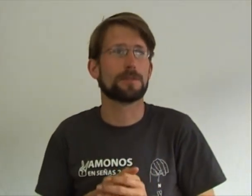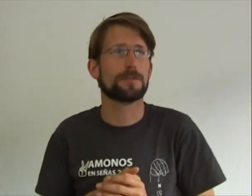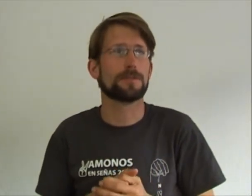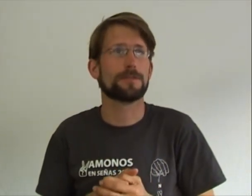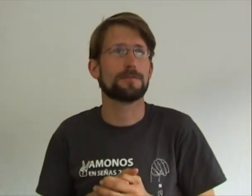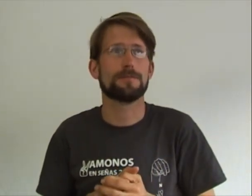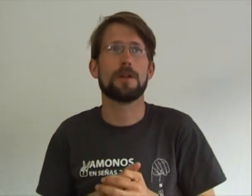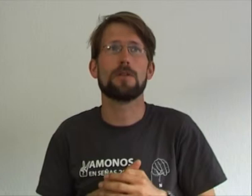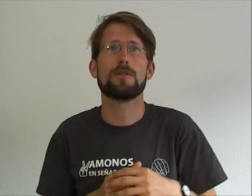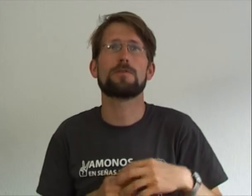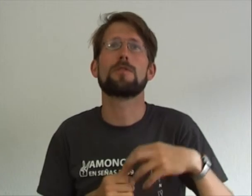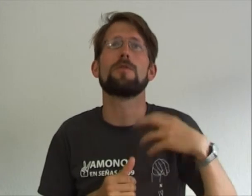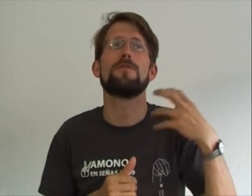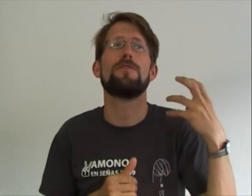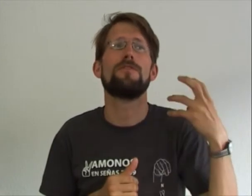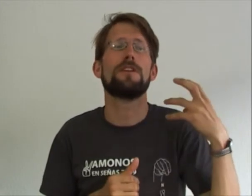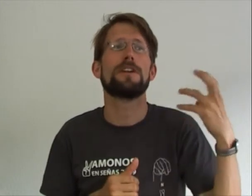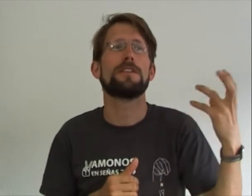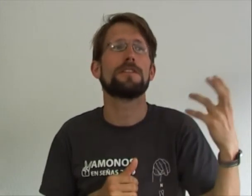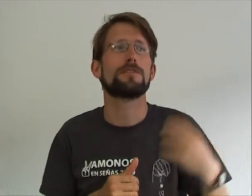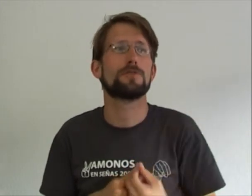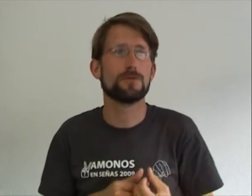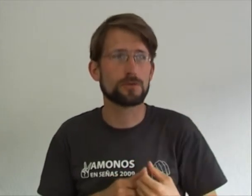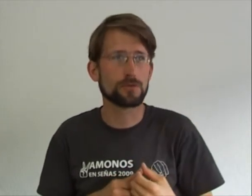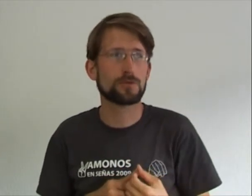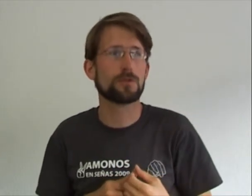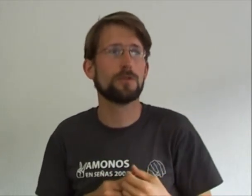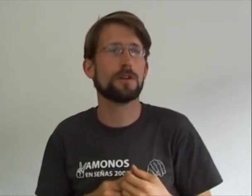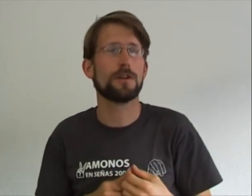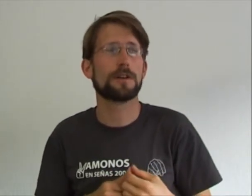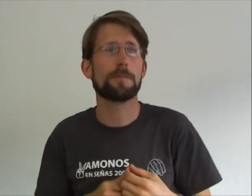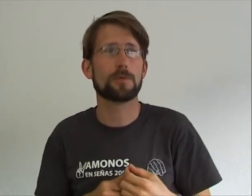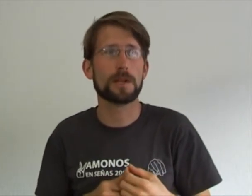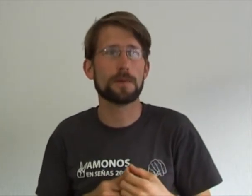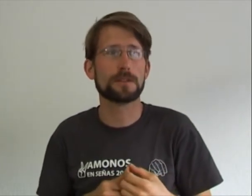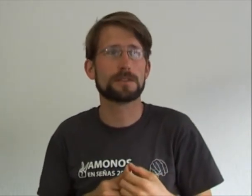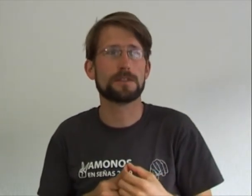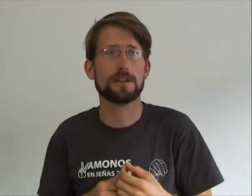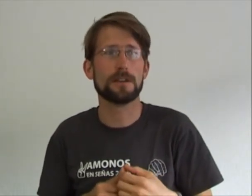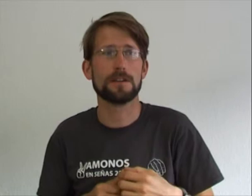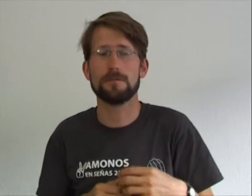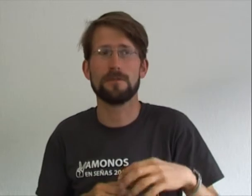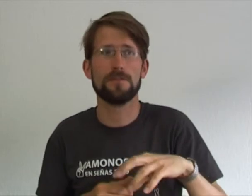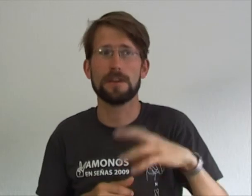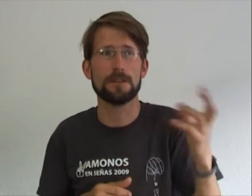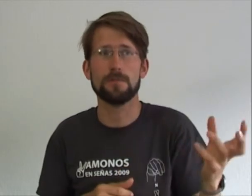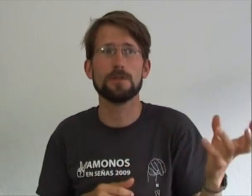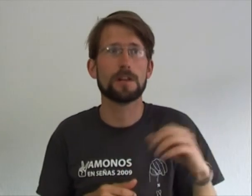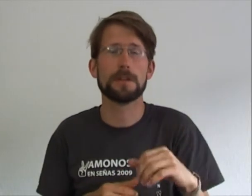cómo ven su futuro. Queremos hablar y compartir con los sordos sobre las